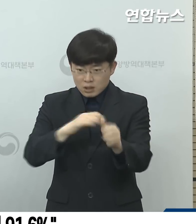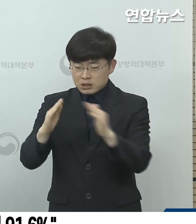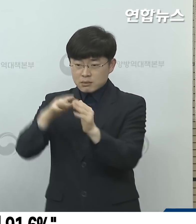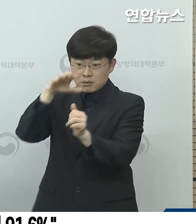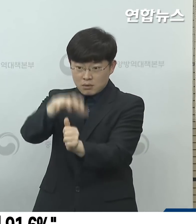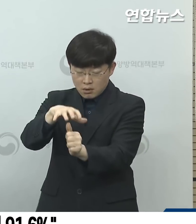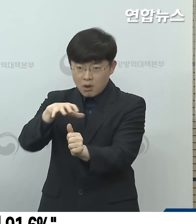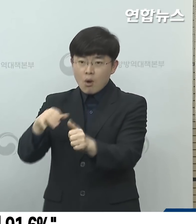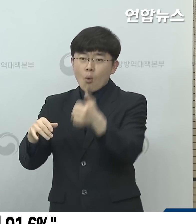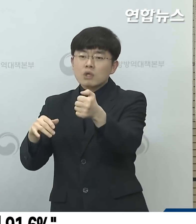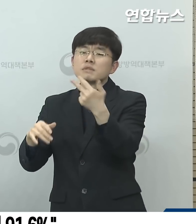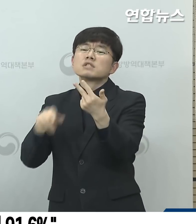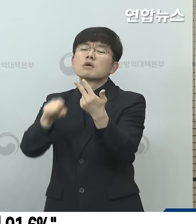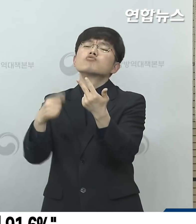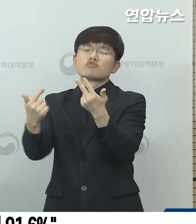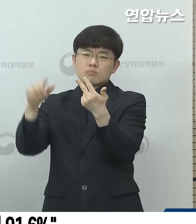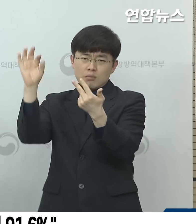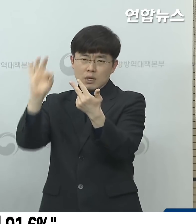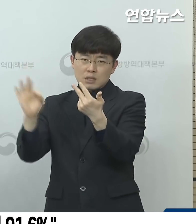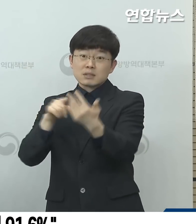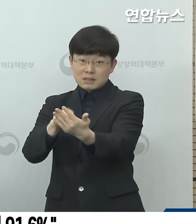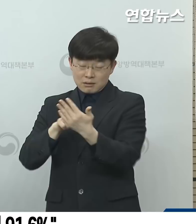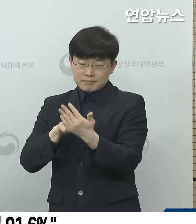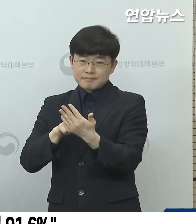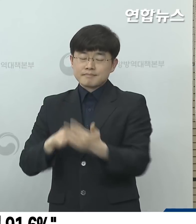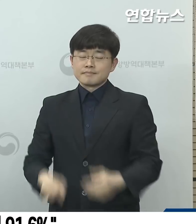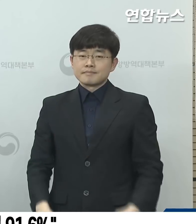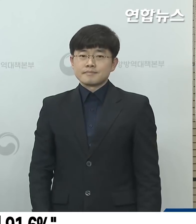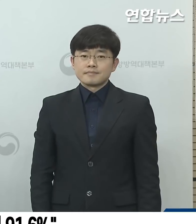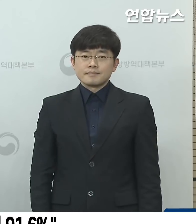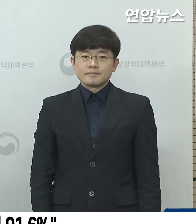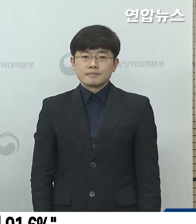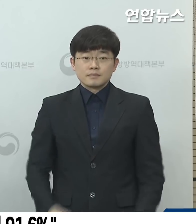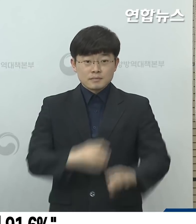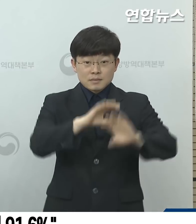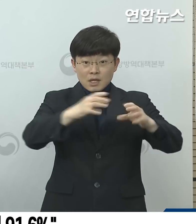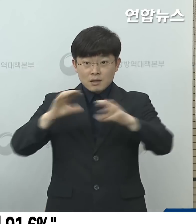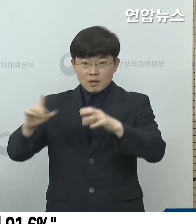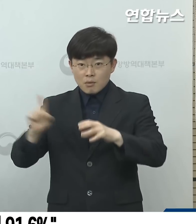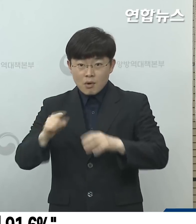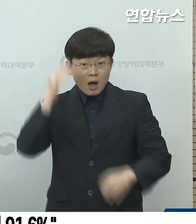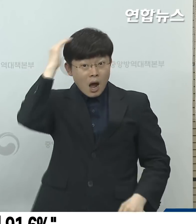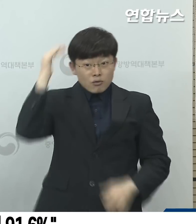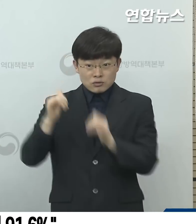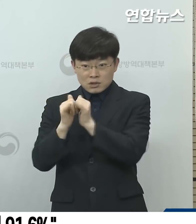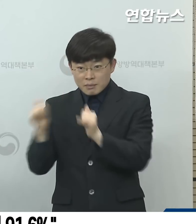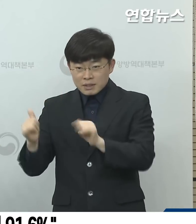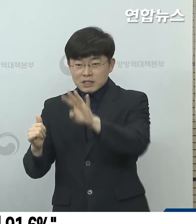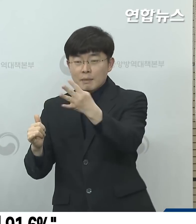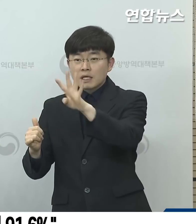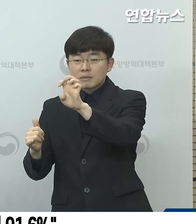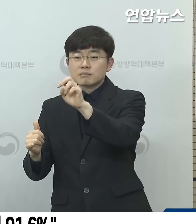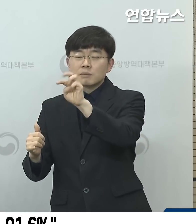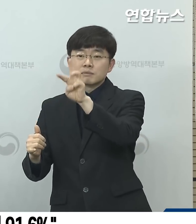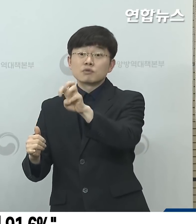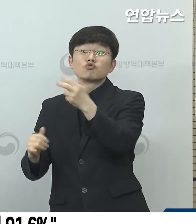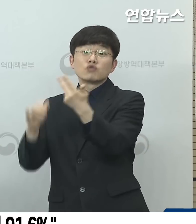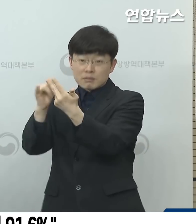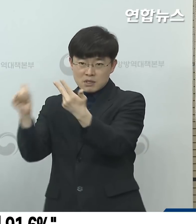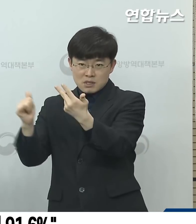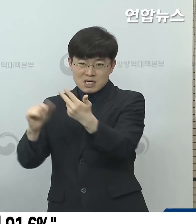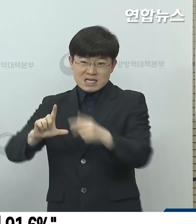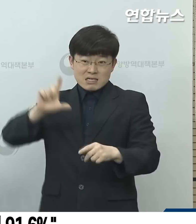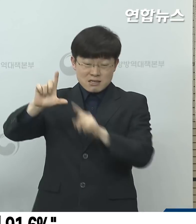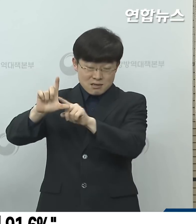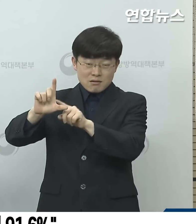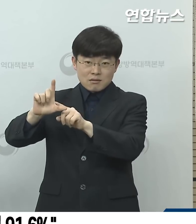경우가 57.6%의 비율입니다. 국적으로는 내국인이 436명으로 91.6